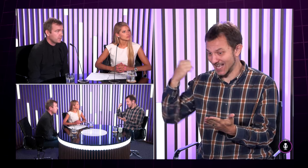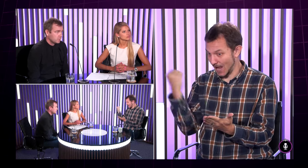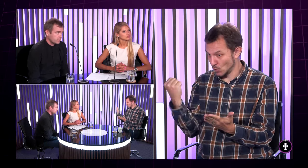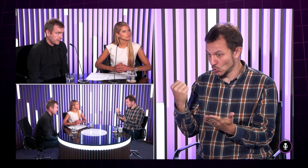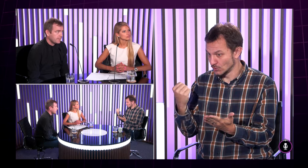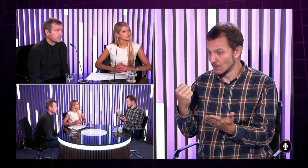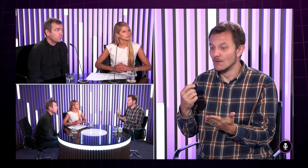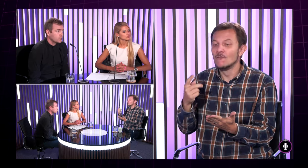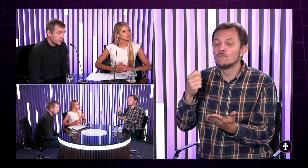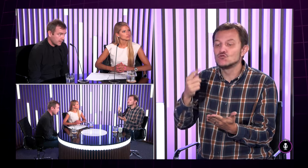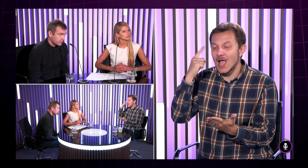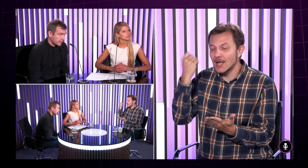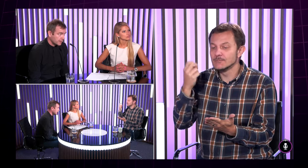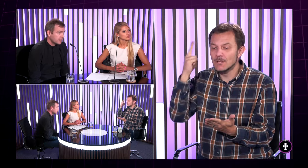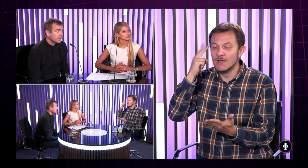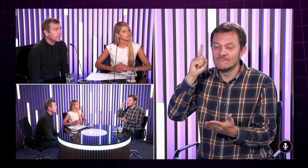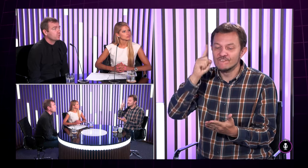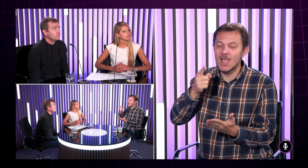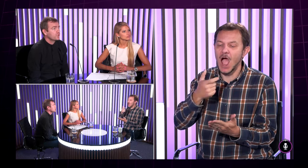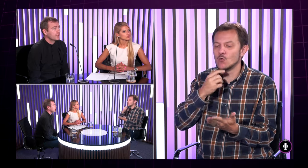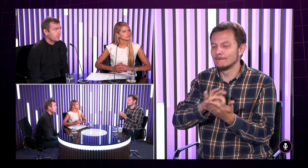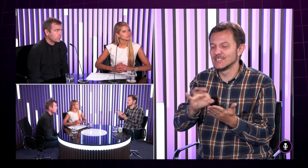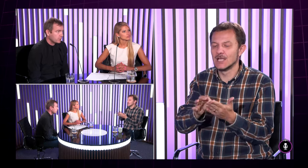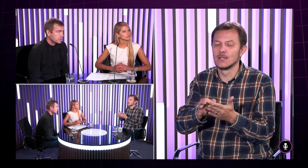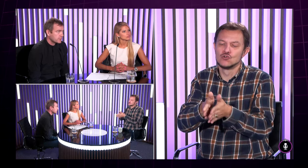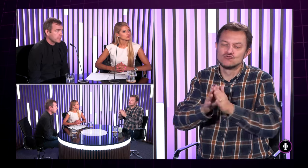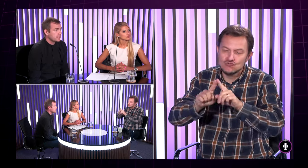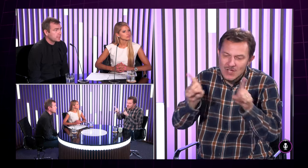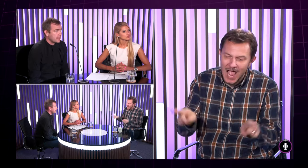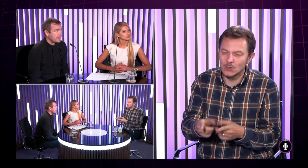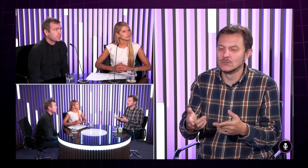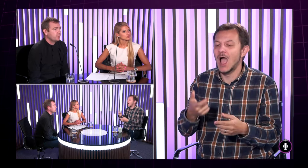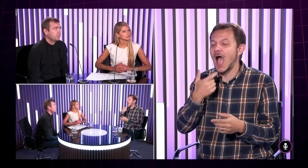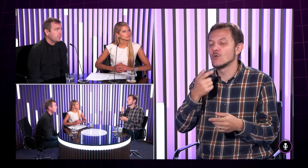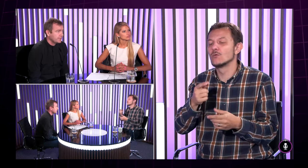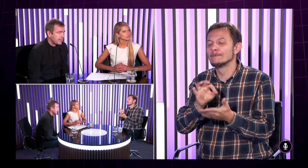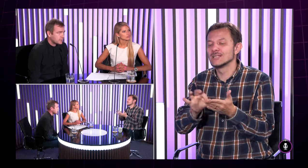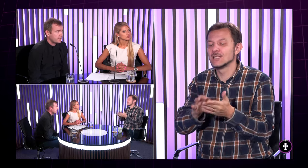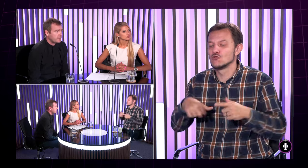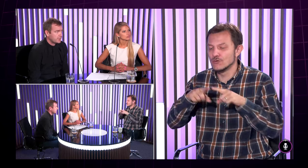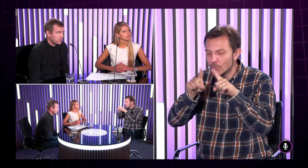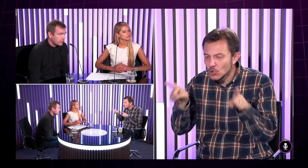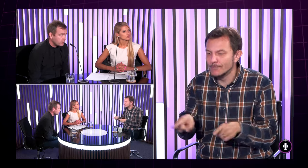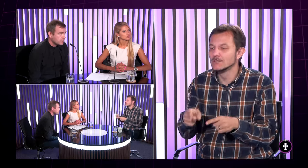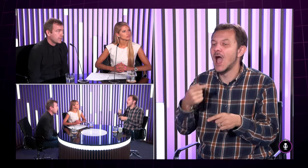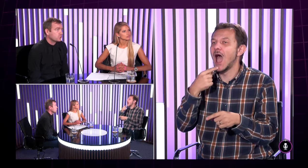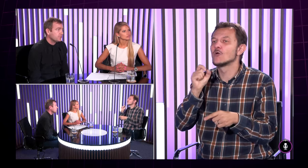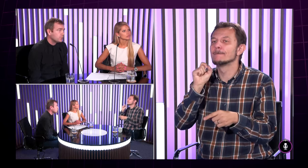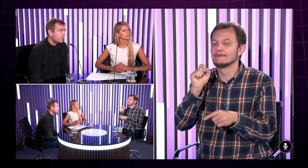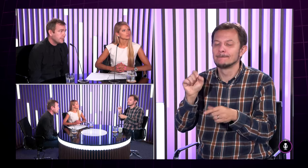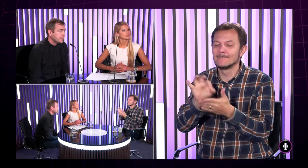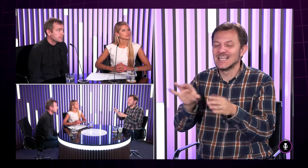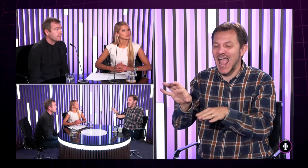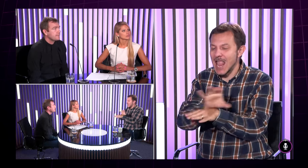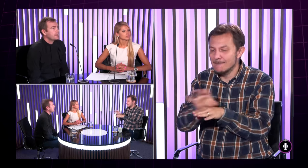budú čítať s porozumením, ak sú funkčne gramotní, táto funkčná gramotnosť znamená, že potom ľudia vedia, ako si ma napísať žiadosť, ako